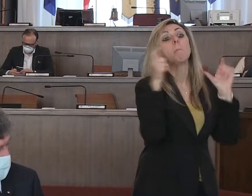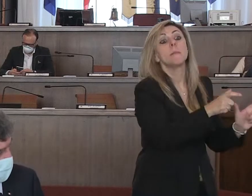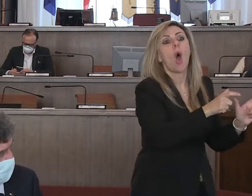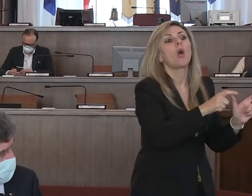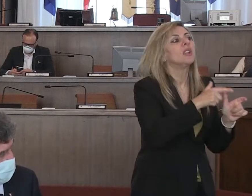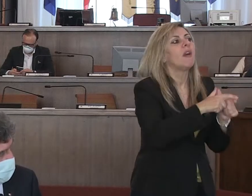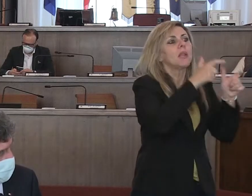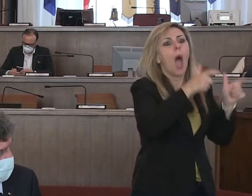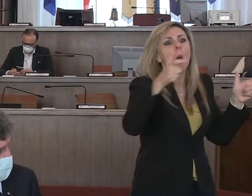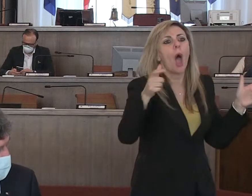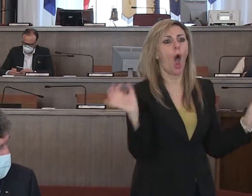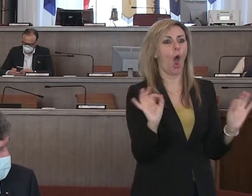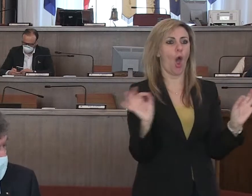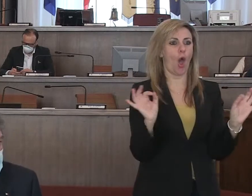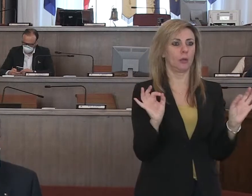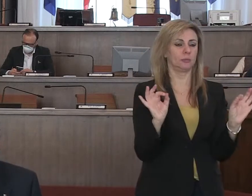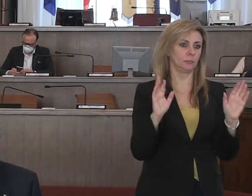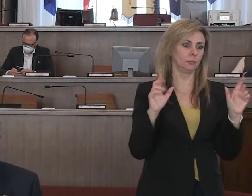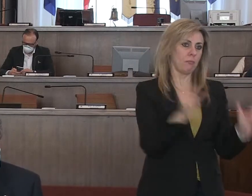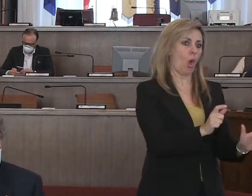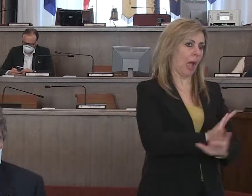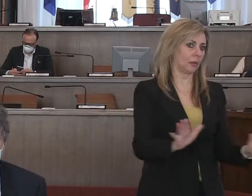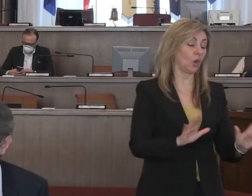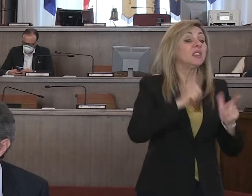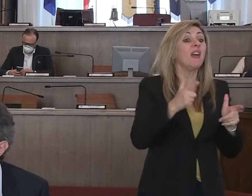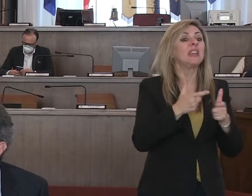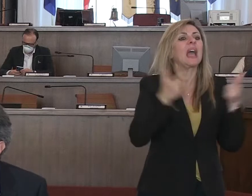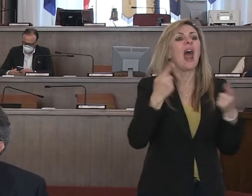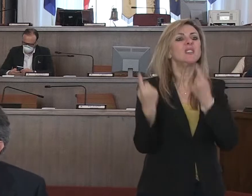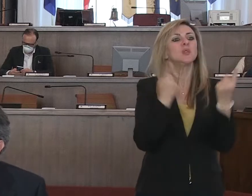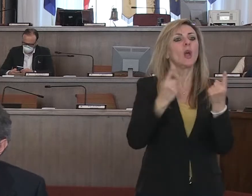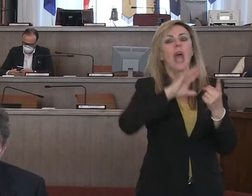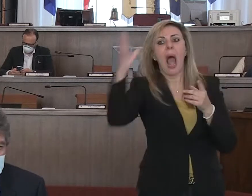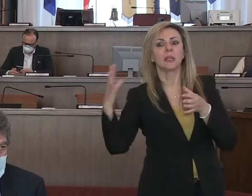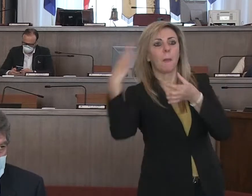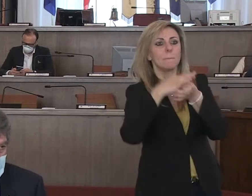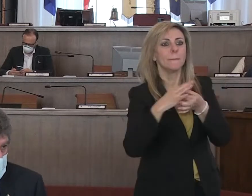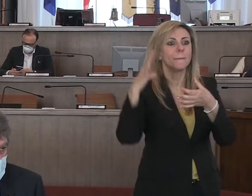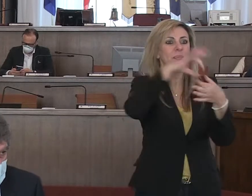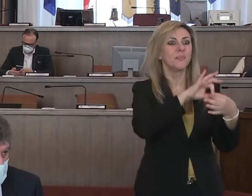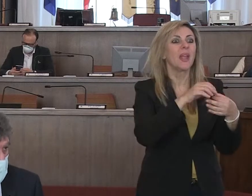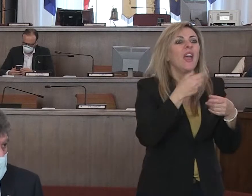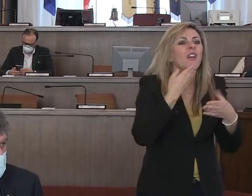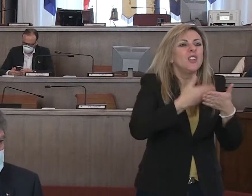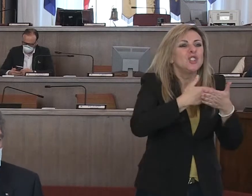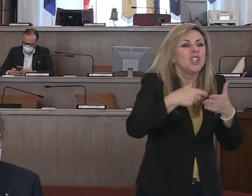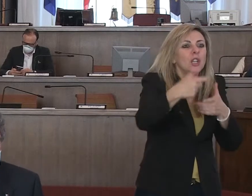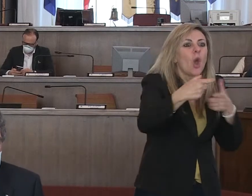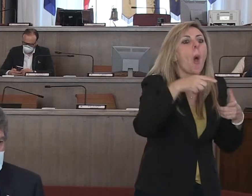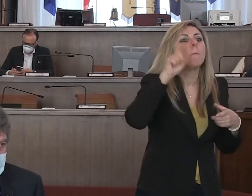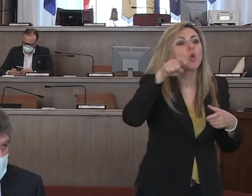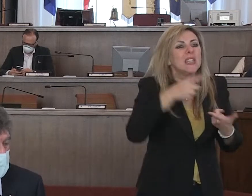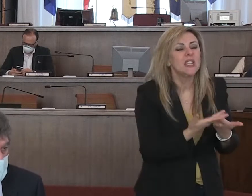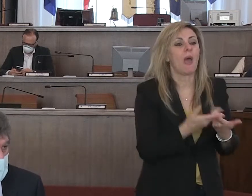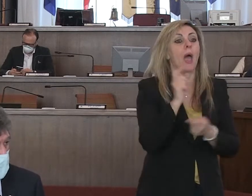non si alimenti ulteriormente e non vada ad aggravare la situazione delle aree metropolitane a cominciare da quella della Montesilvano